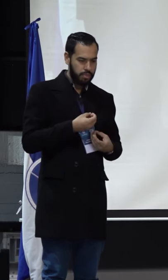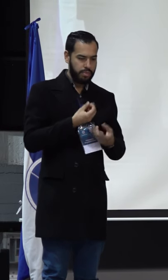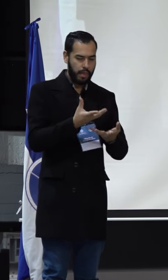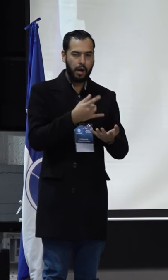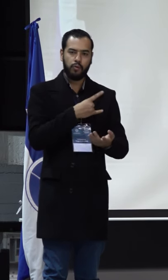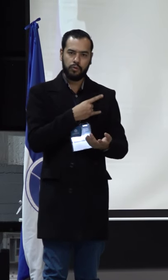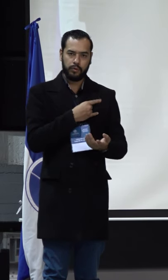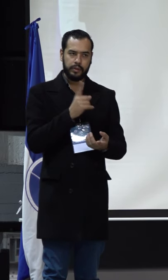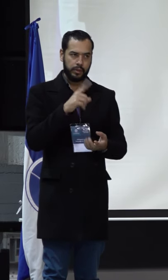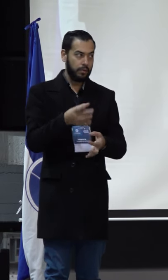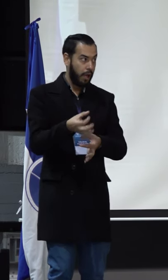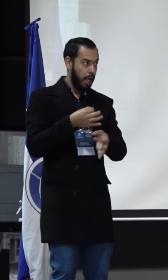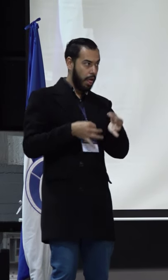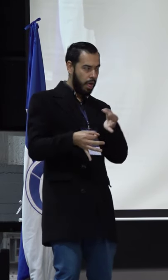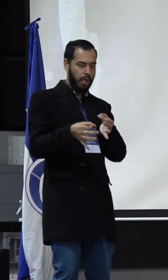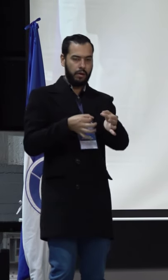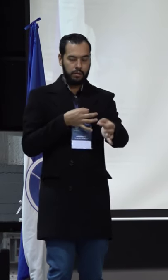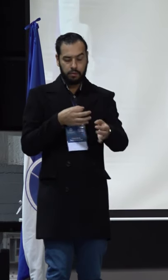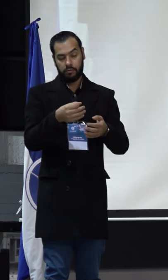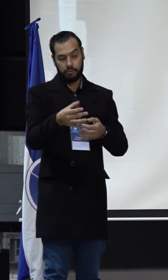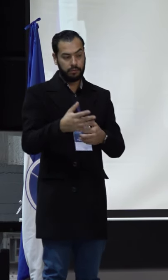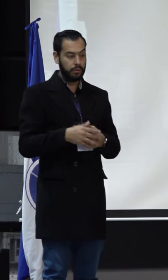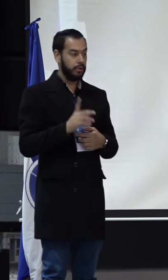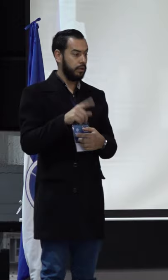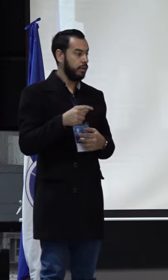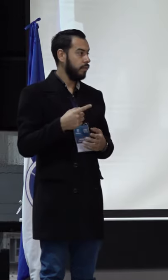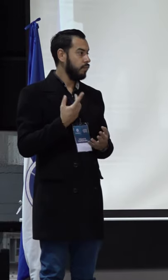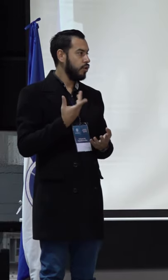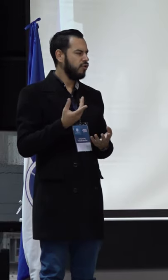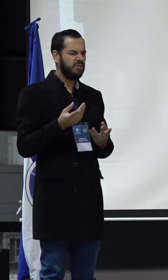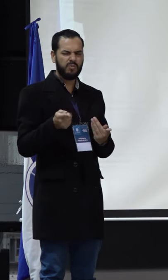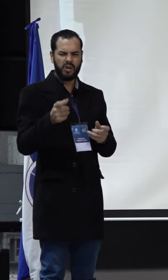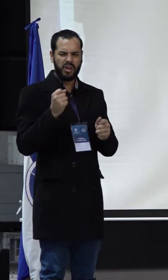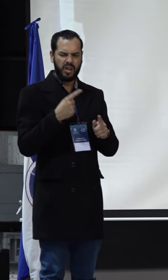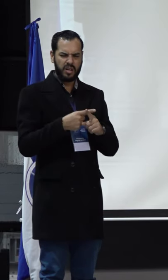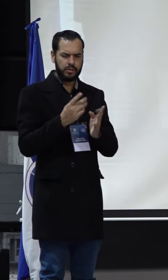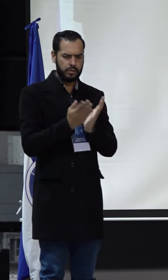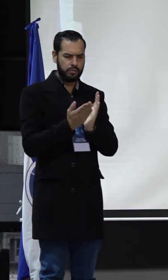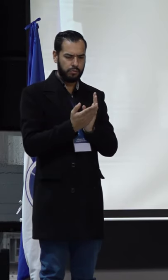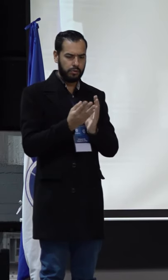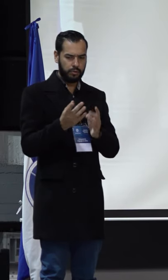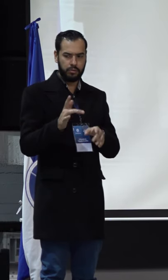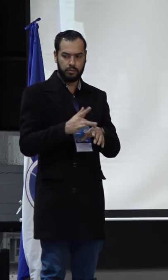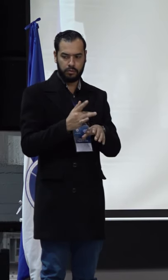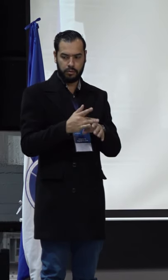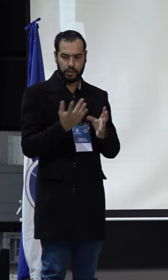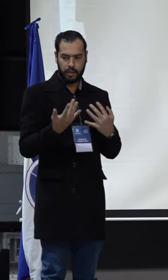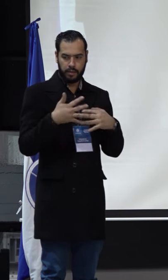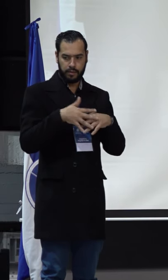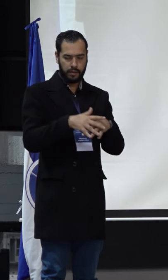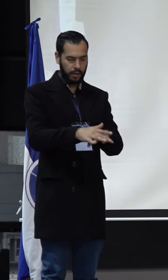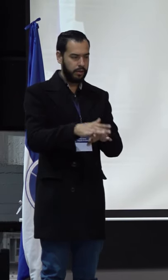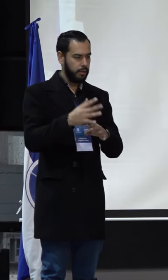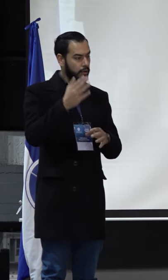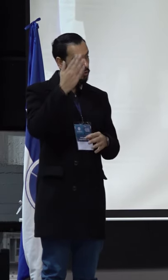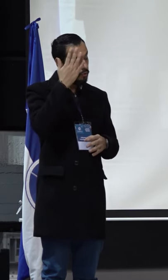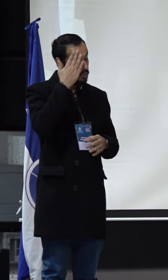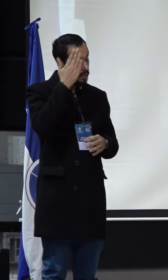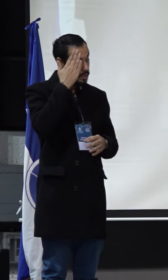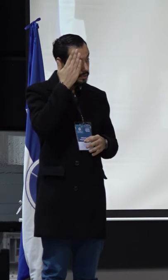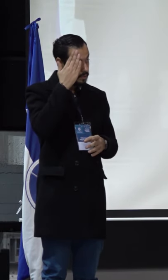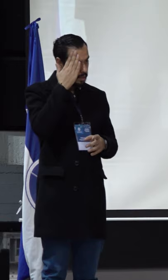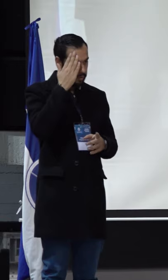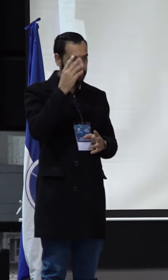y qué puede ver el estudiante que está siendo el egresado y esto genera justamente eso, un tejido de saberes, es como